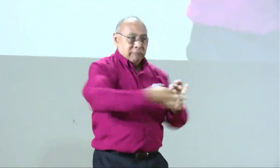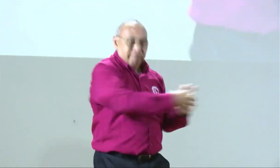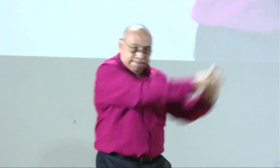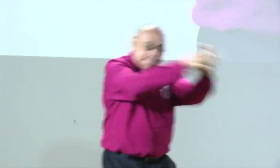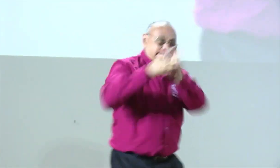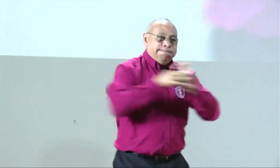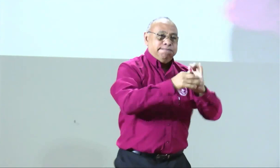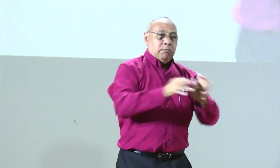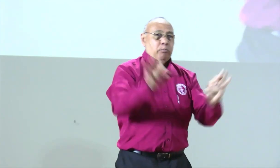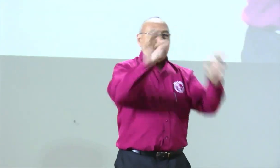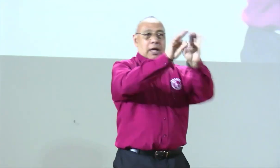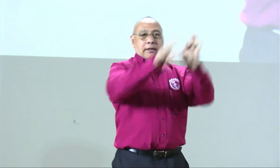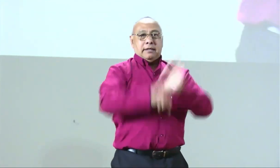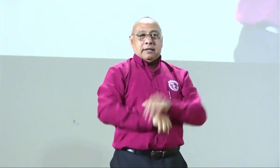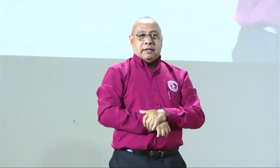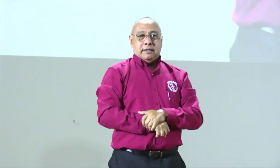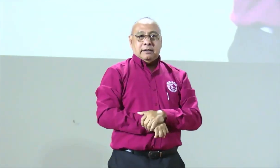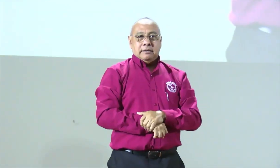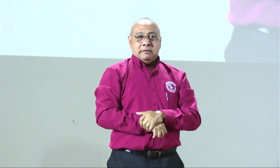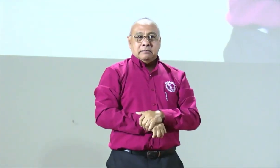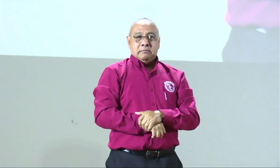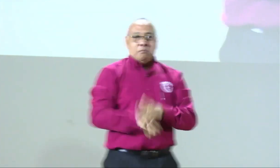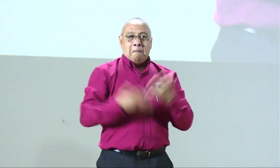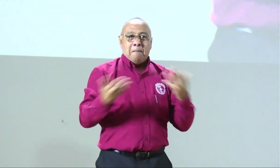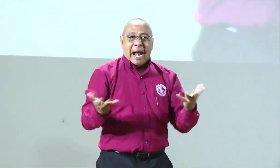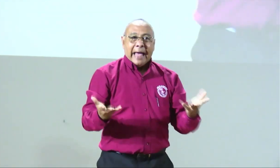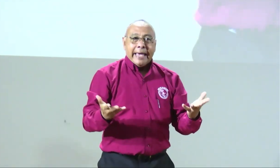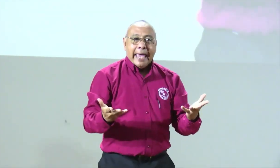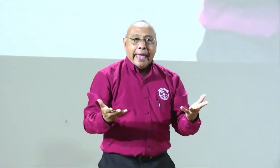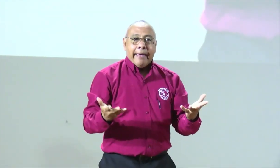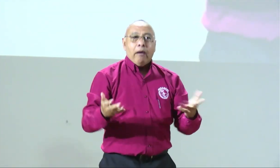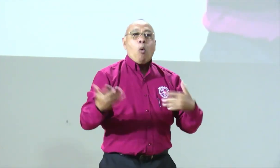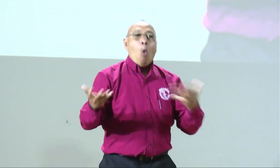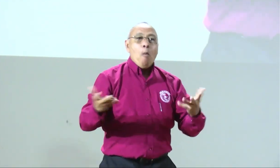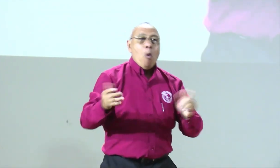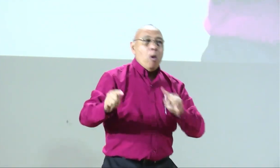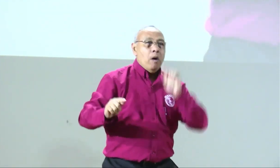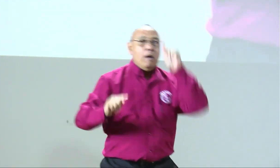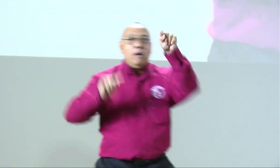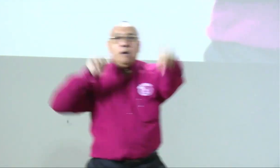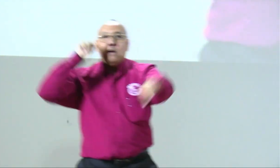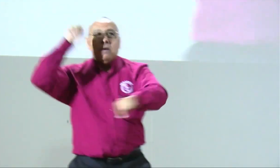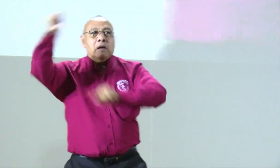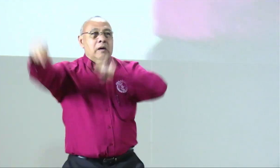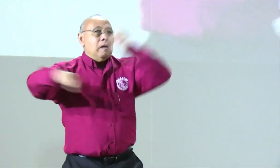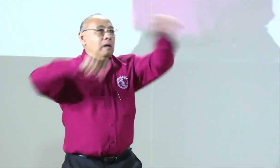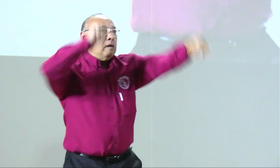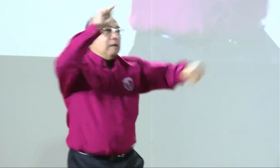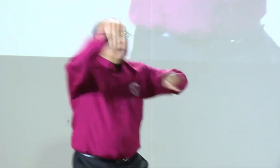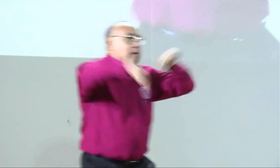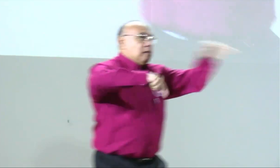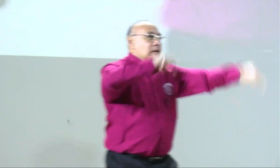¿sí? las asociaciones bueno ellos trabajan por un lado pero ¿y ustedes? recuerden que estamos trabajando de manera mancomunada